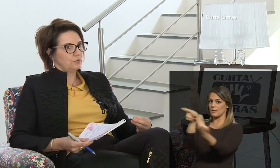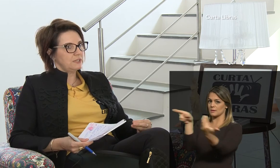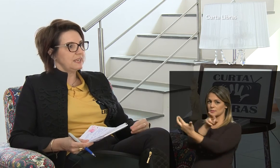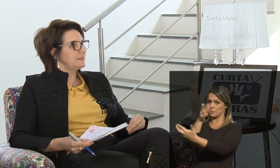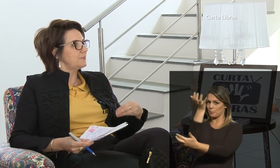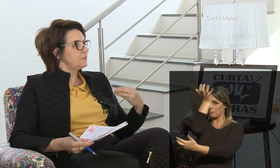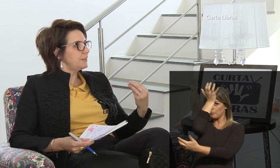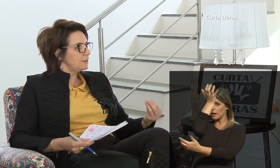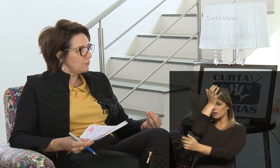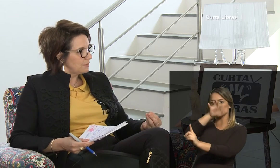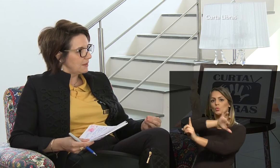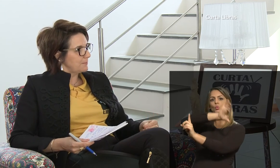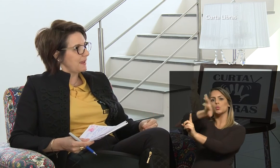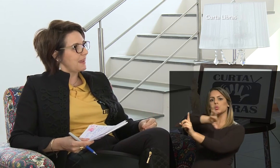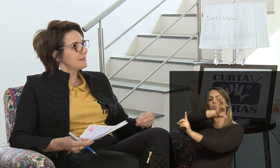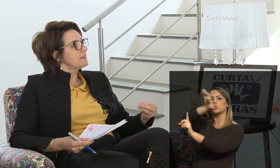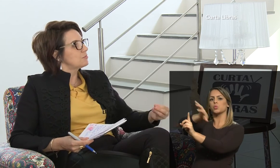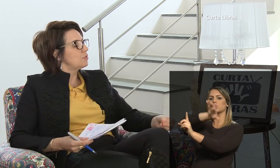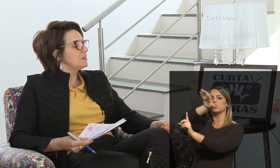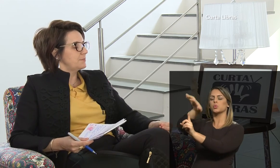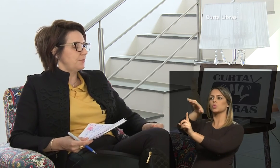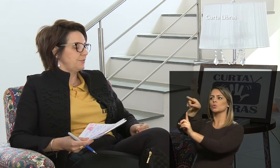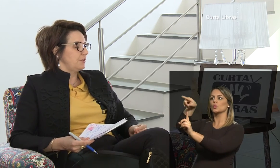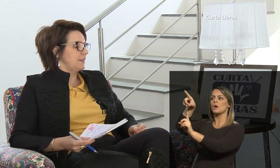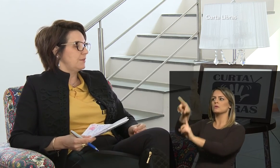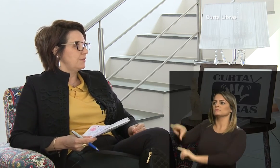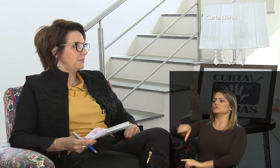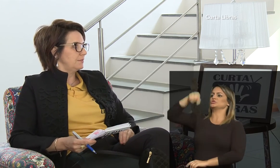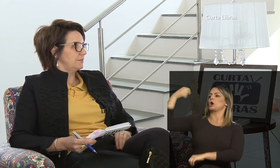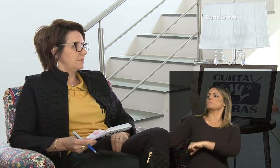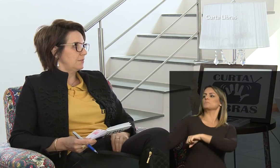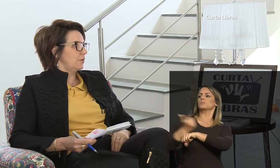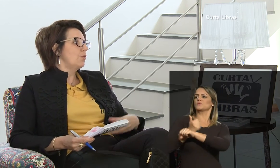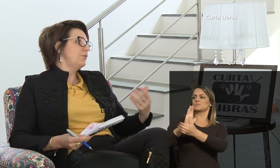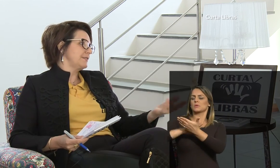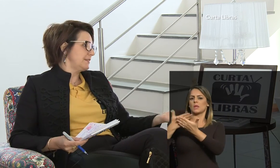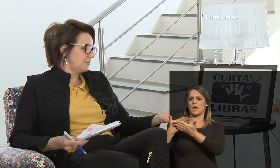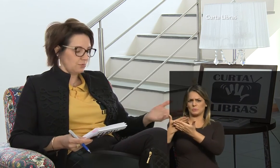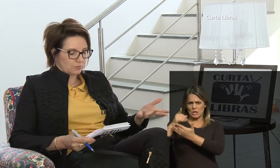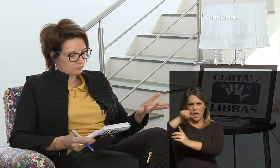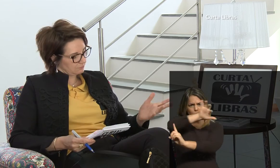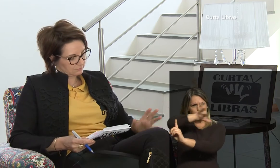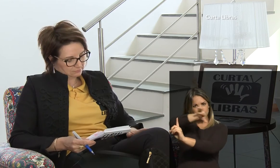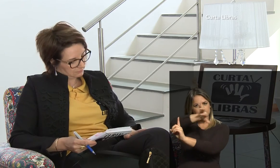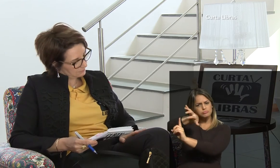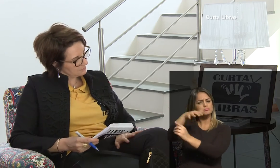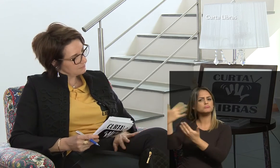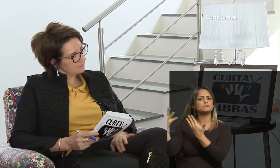pessoa surda interferiu para essa escolha profissional. Ou facilitou.